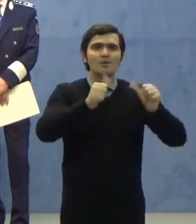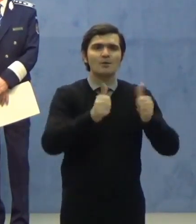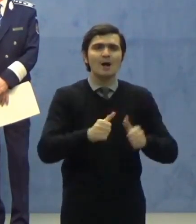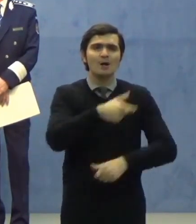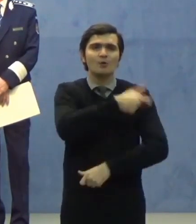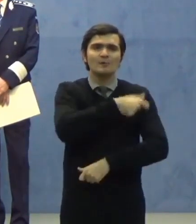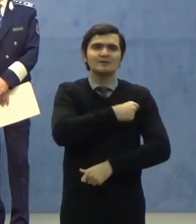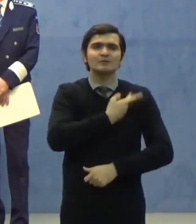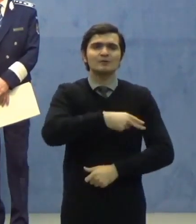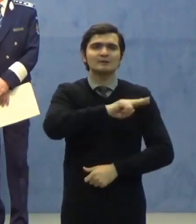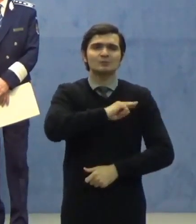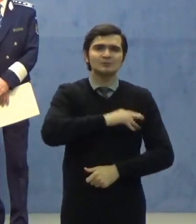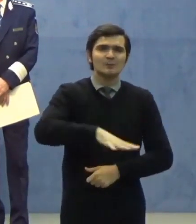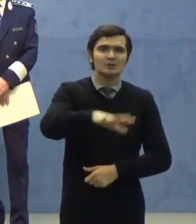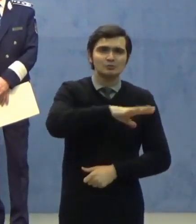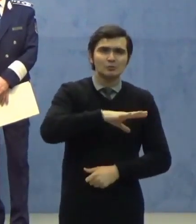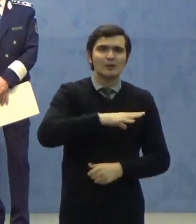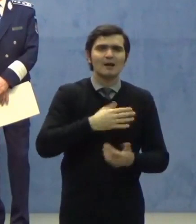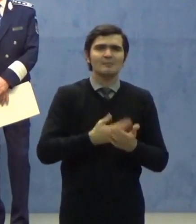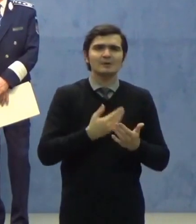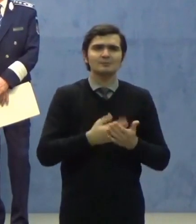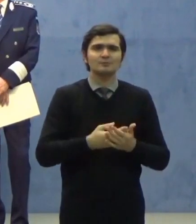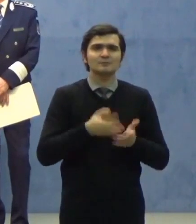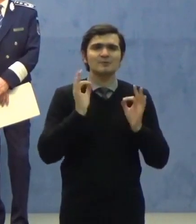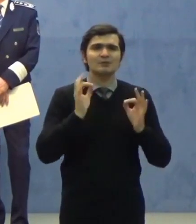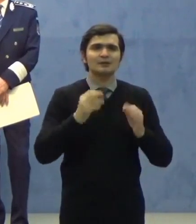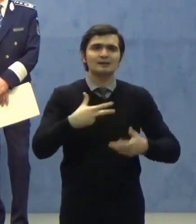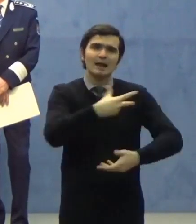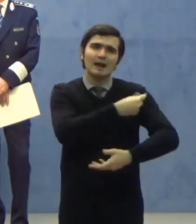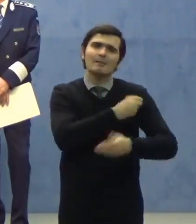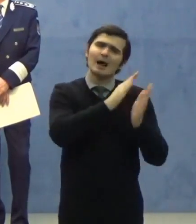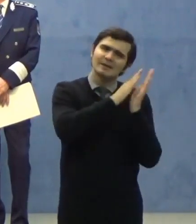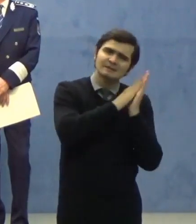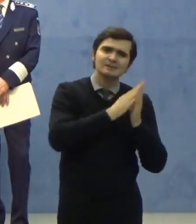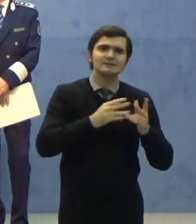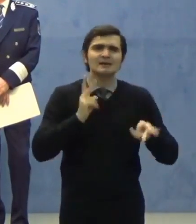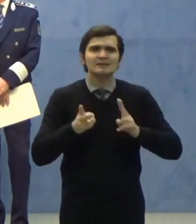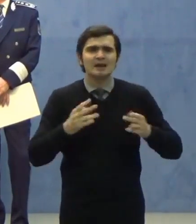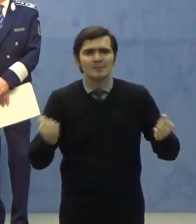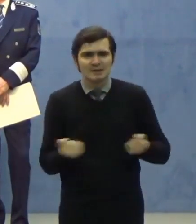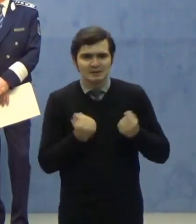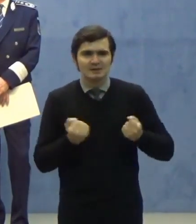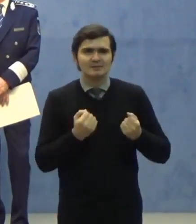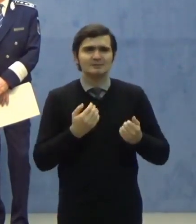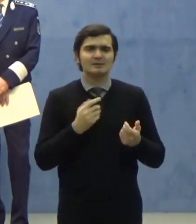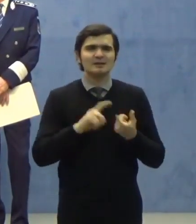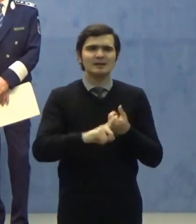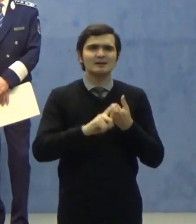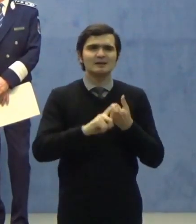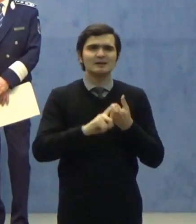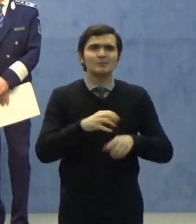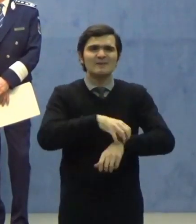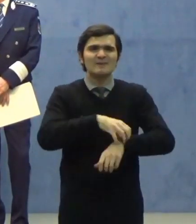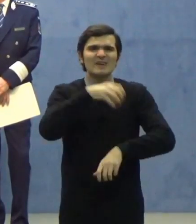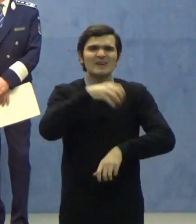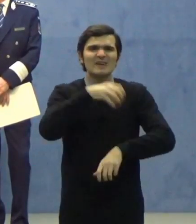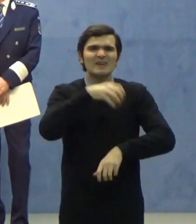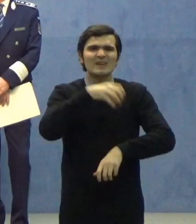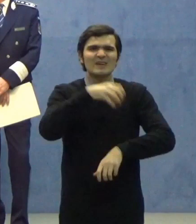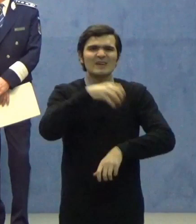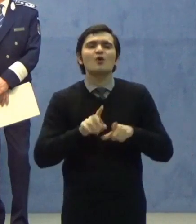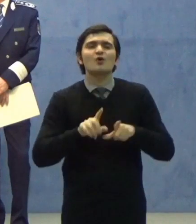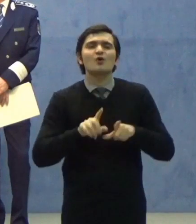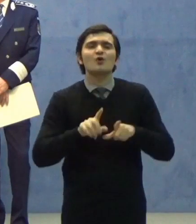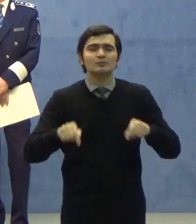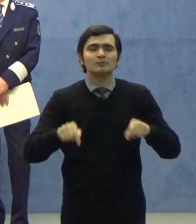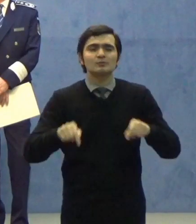pe specialitatea anestezie, terapie intensivă și nominalizarea membrilor în contextul infecțiilor cu SARS-CoV-2. Bineînțeles,